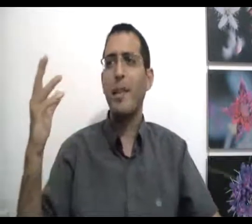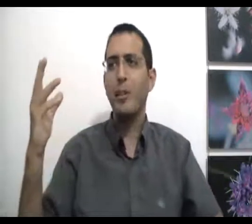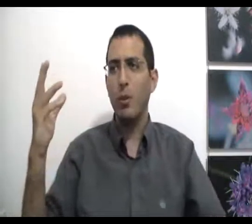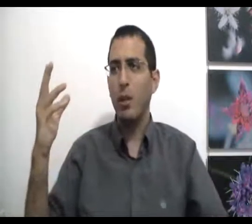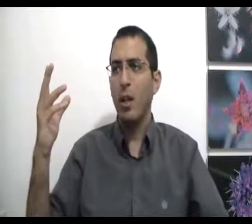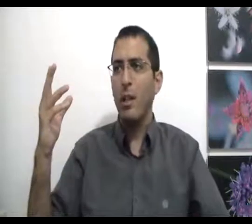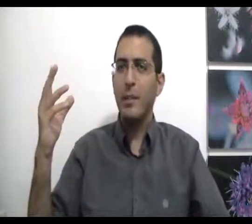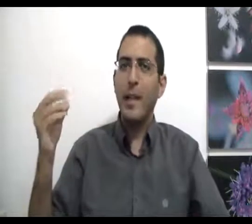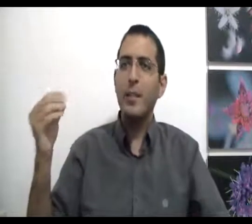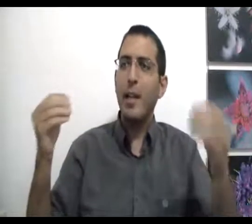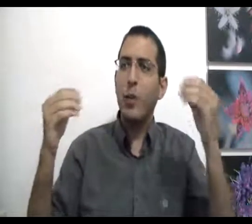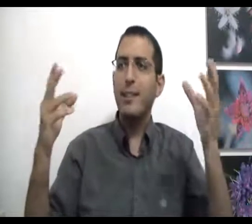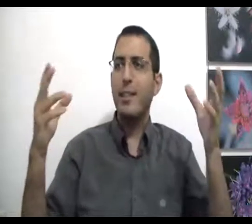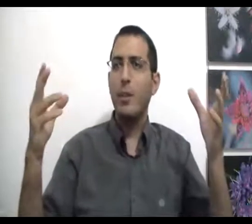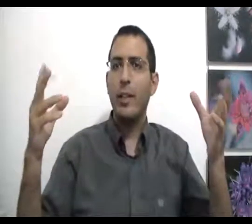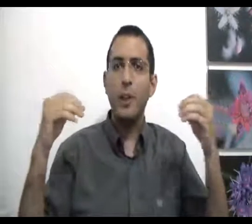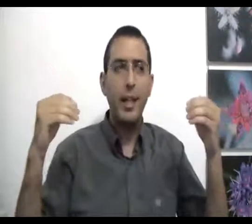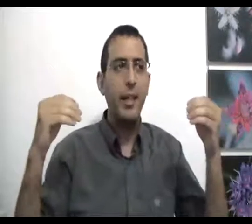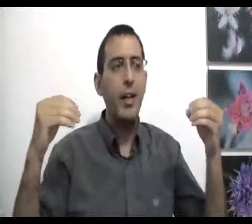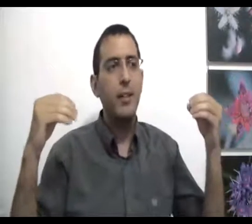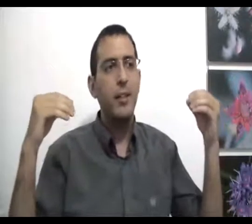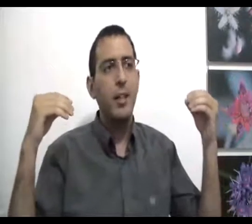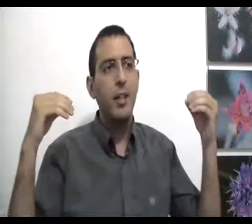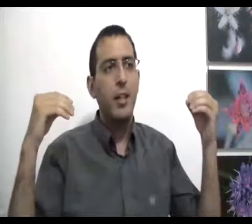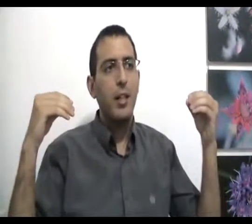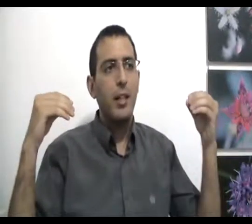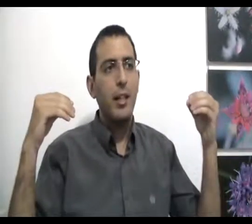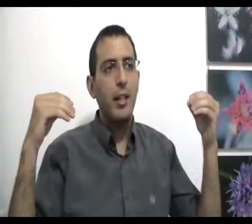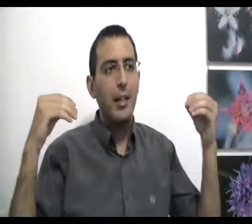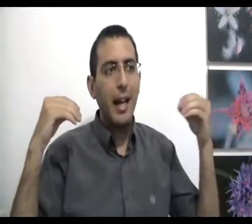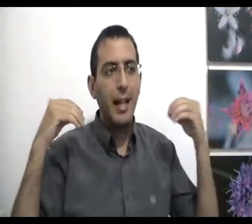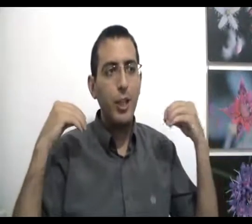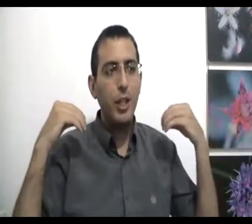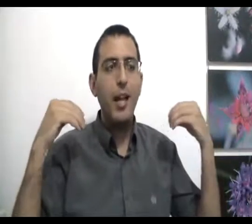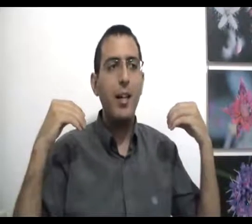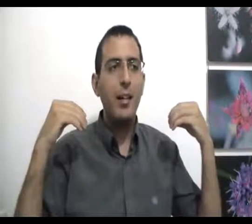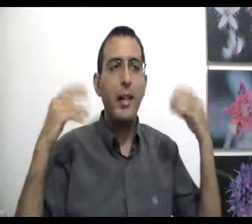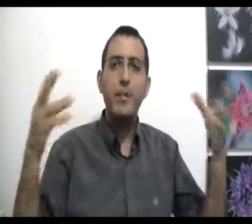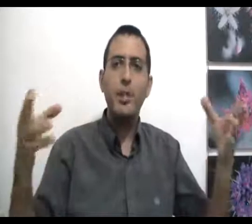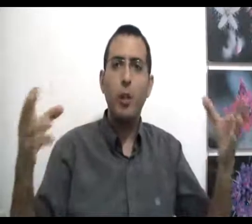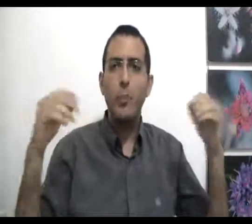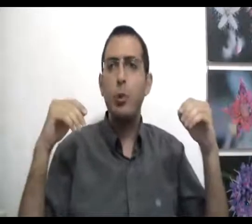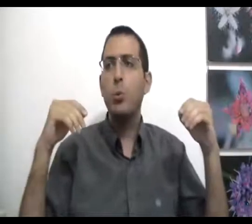גדול זה בגלל שאתה אגואיסט גדול קשה לך להרגיש רע עם זה שאתה הולך מישהו